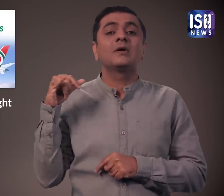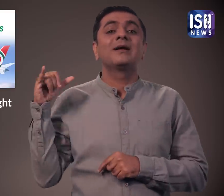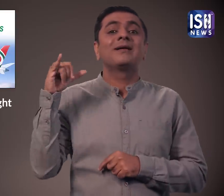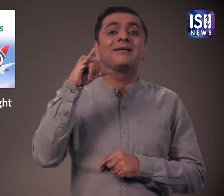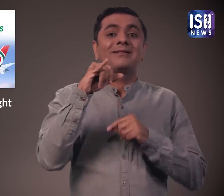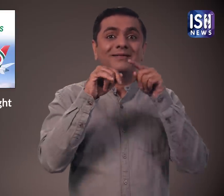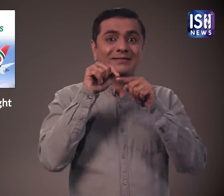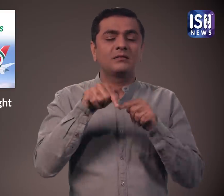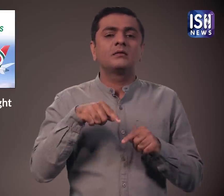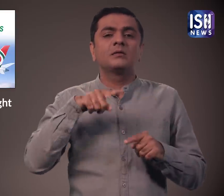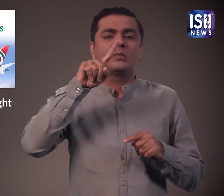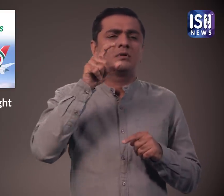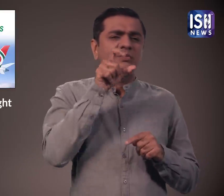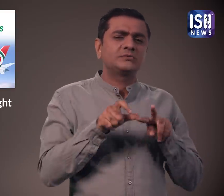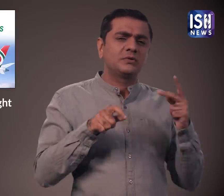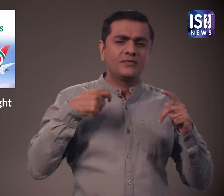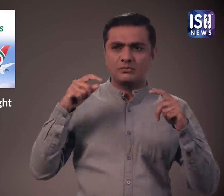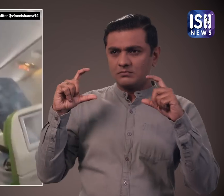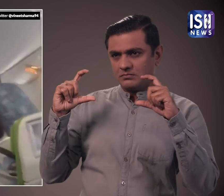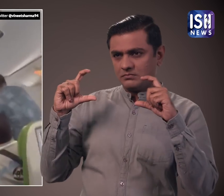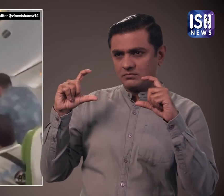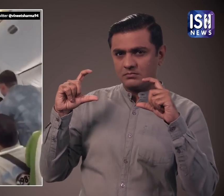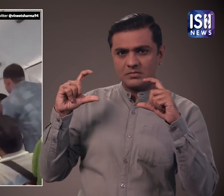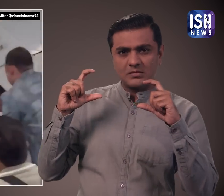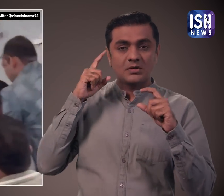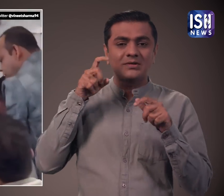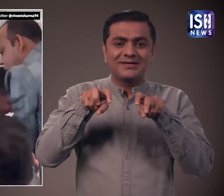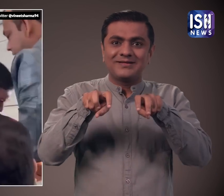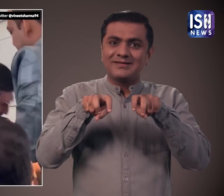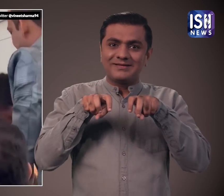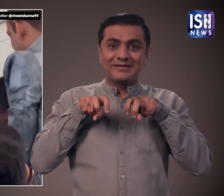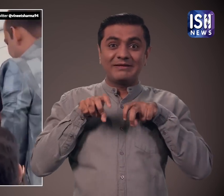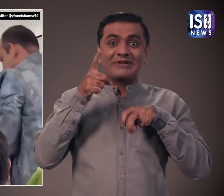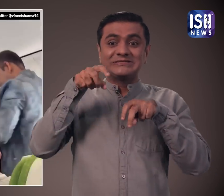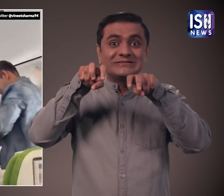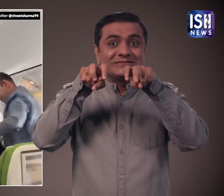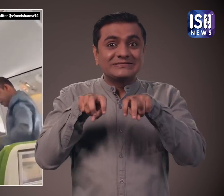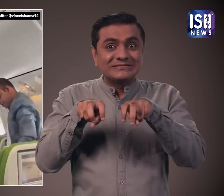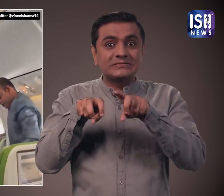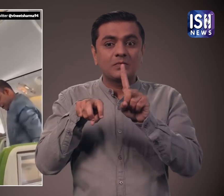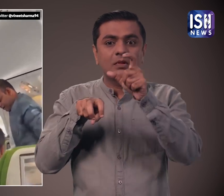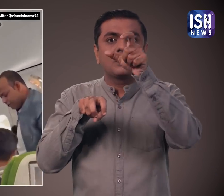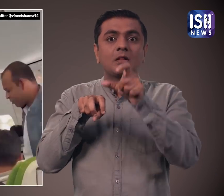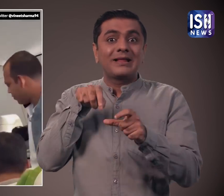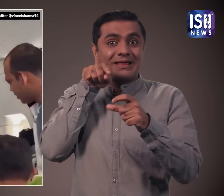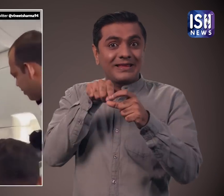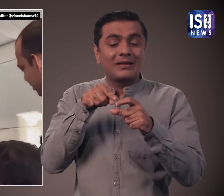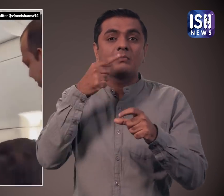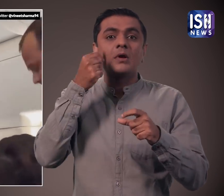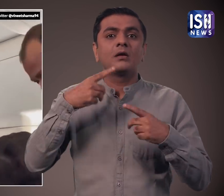इस घटना का एक यात्री ने वीडियो बना लिया बिना शर्ट का एक व्यक्ति और आगे की सीट पर बैठे एक अन्य यात्री के बीच